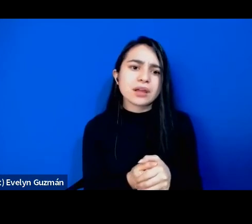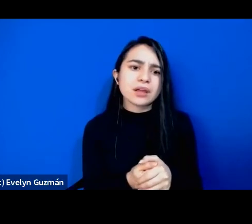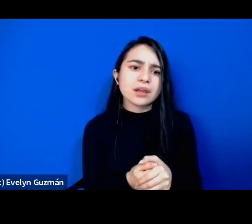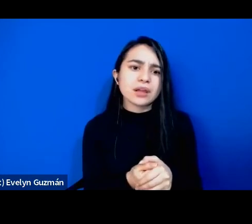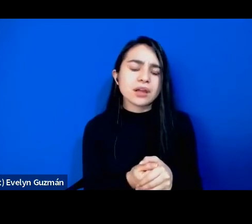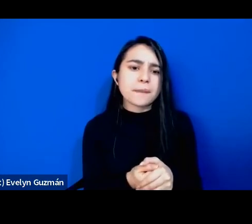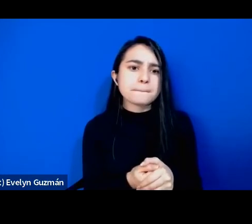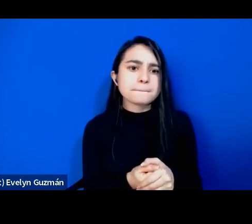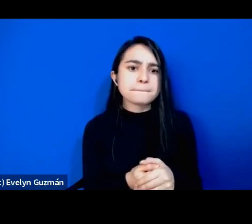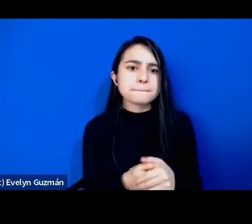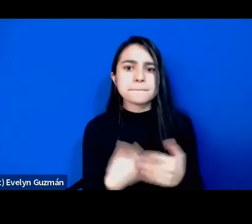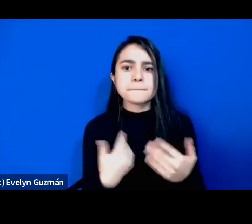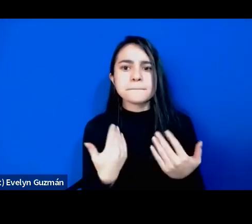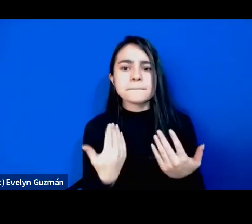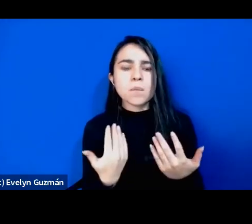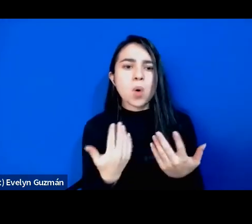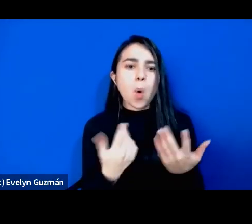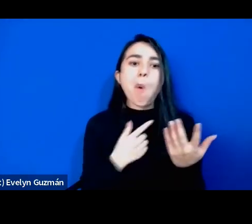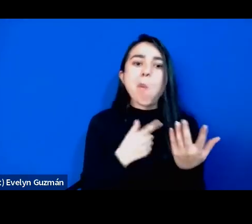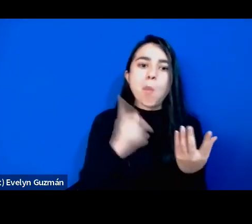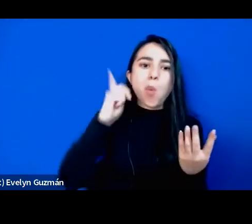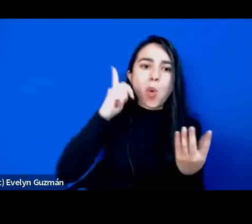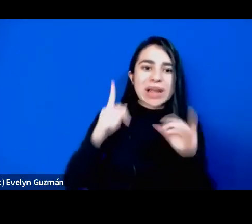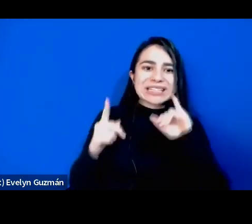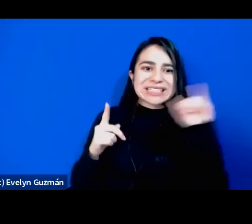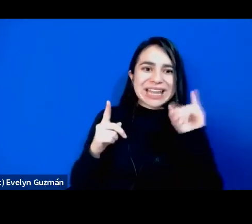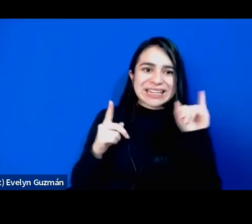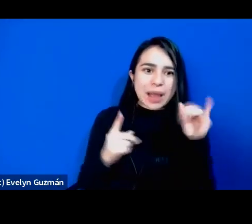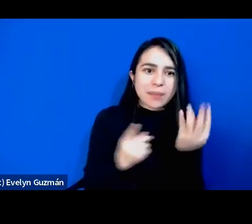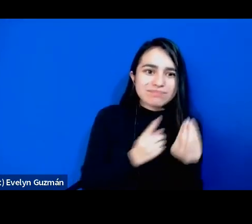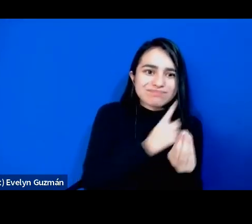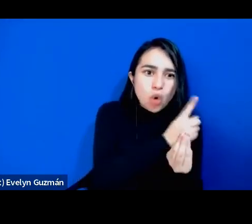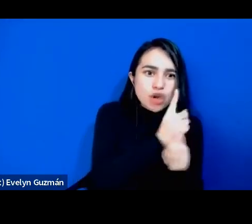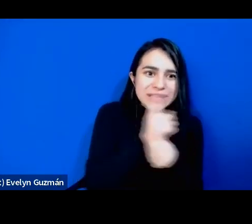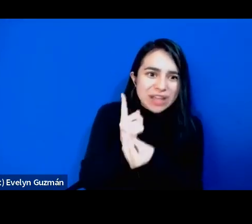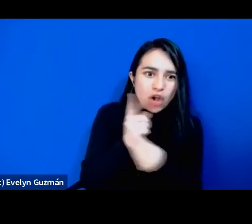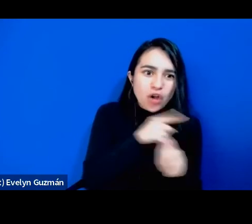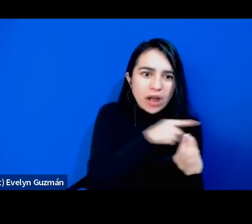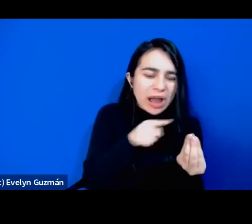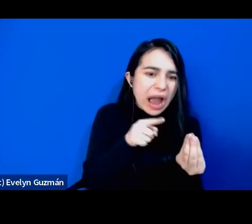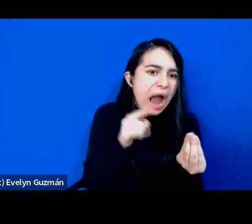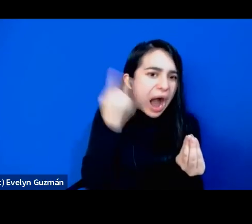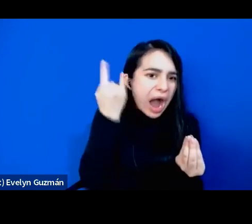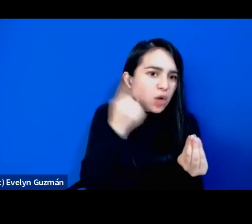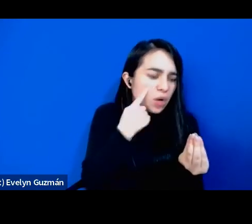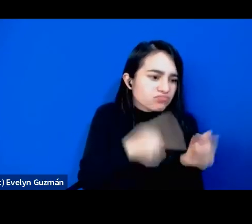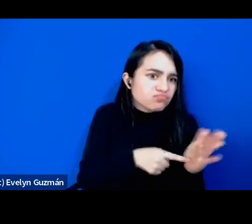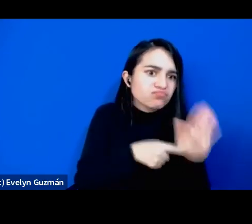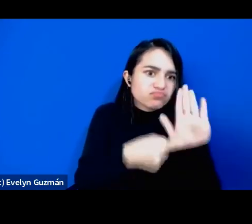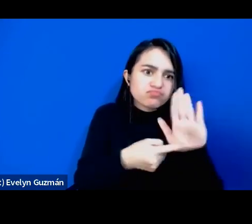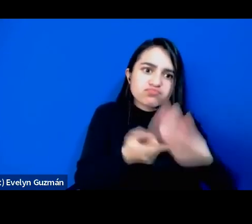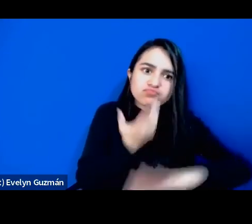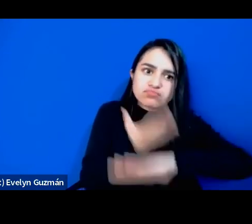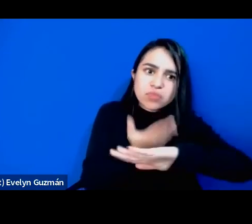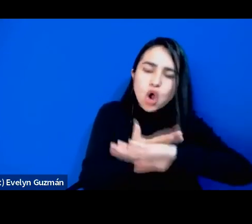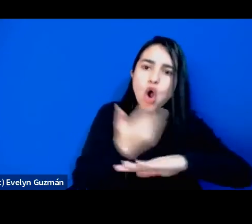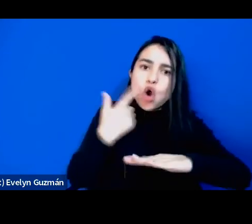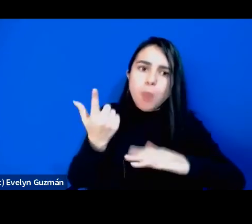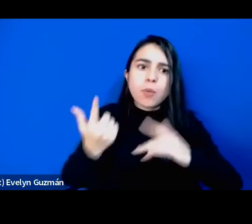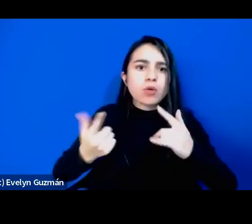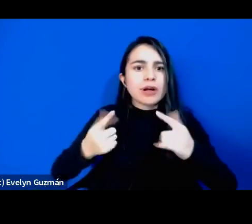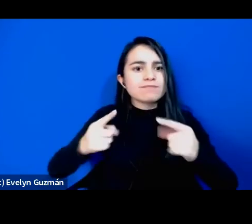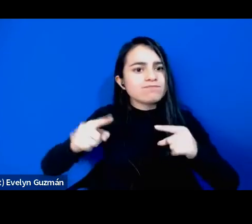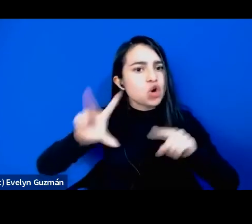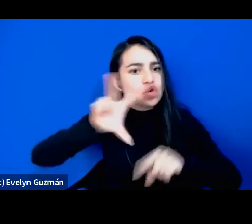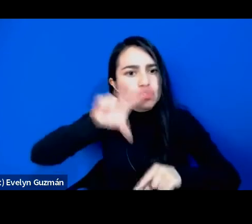partidos de izquierda que se propongan una lucha seria contra el racismo, por ejemplo. Es decir,